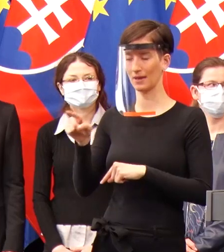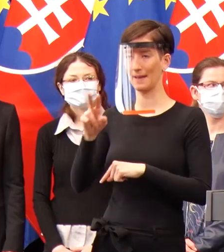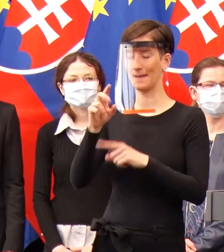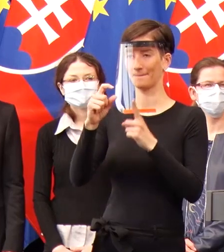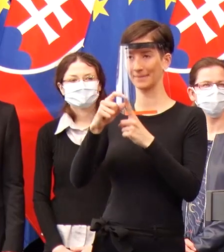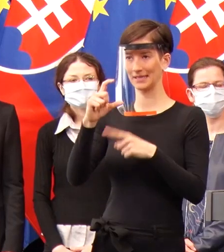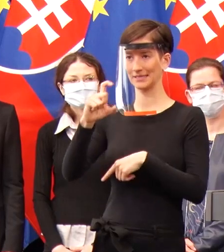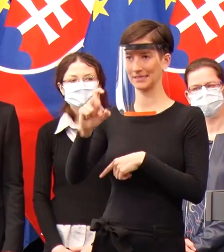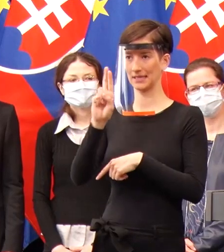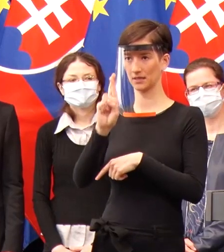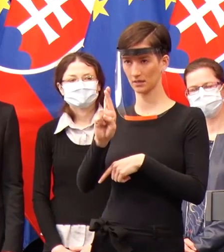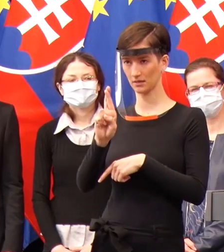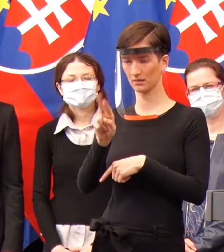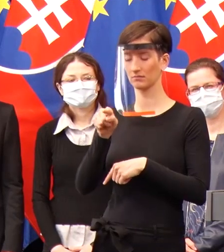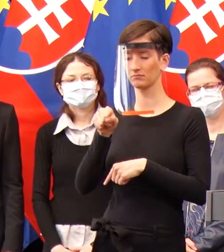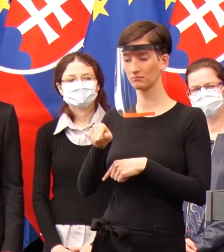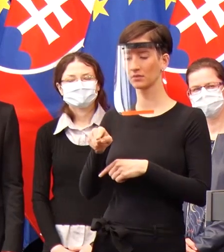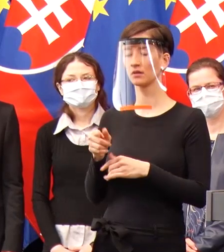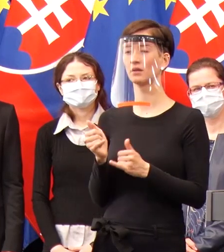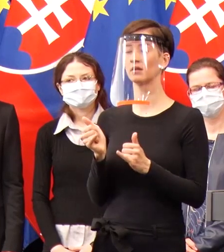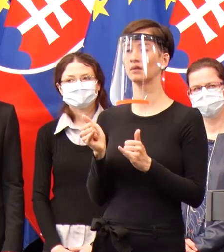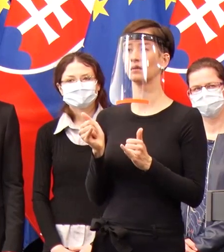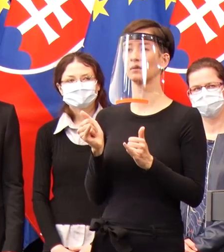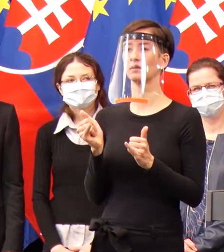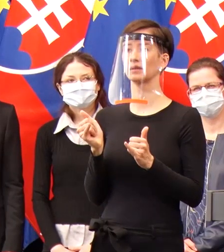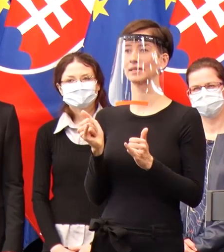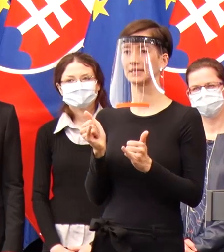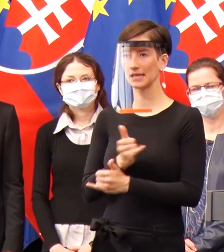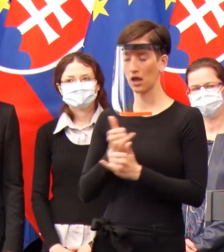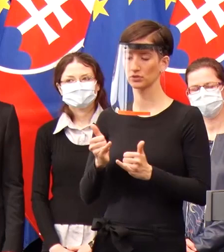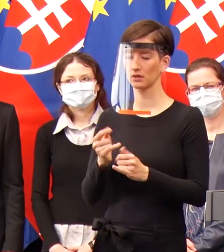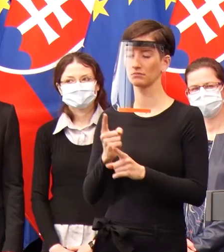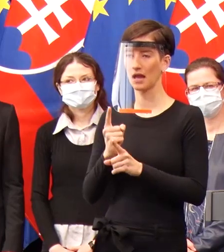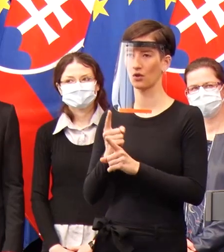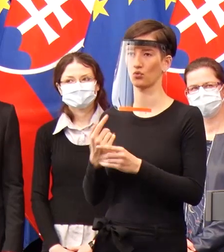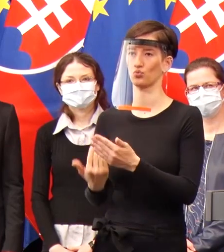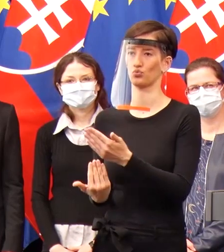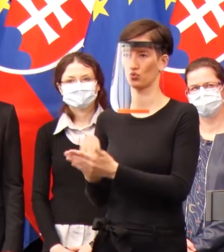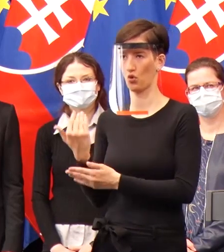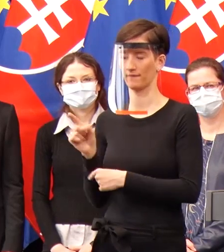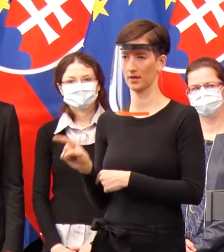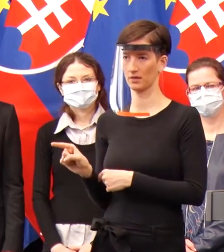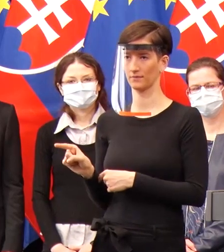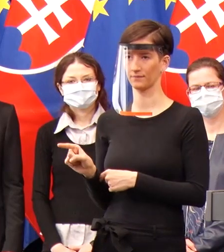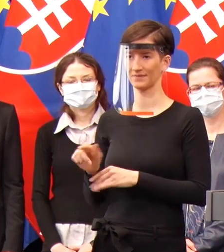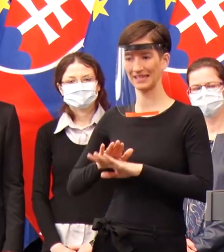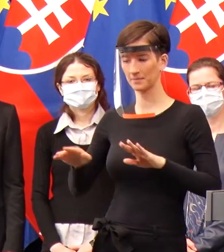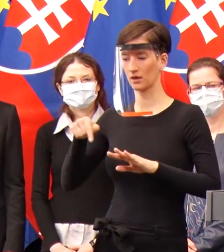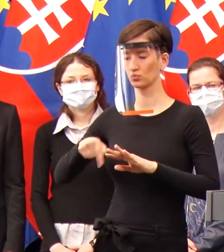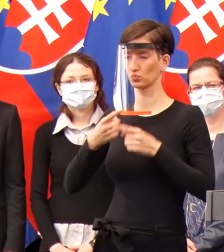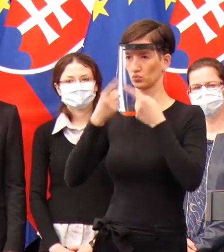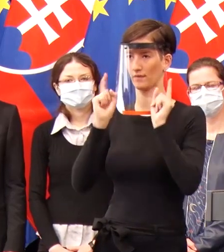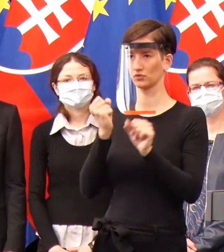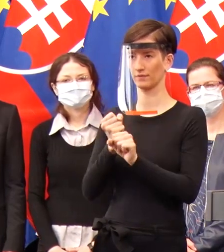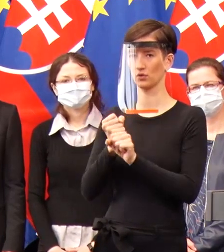sú, nie sú tie, ktoré sú momentálne bežne dodávané veľkými komerčnými spoločnosťou.